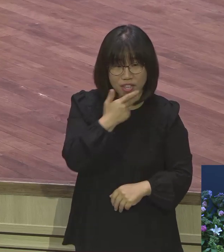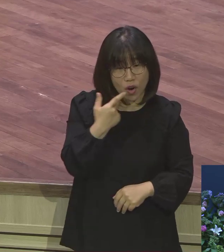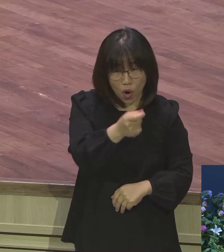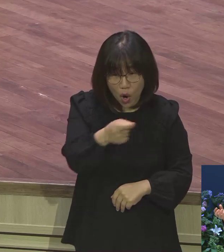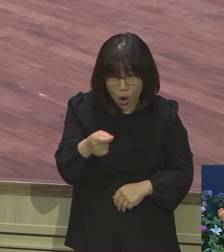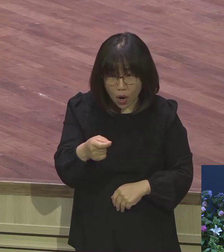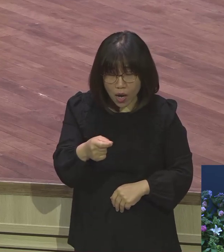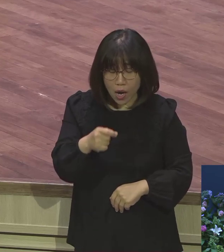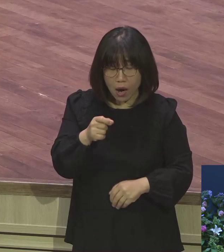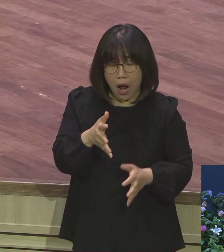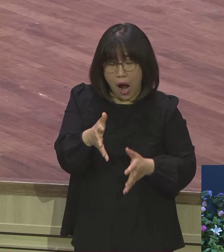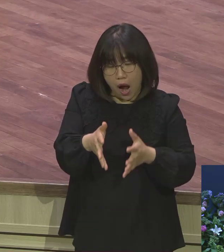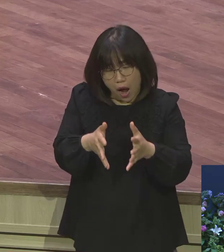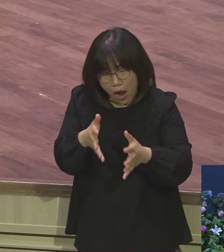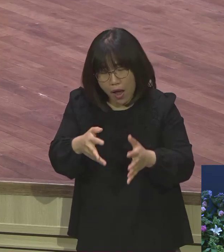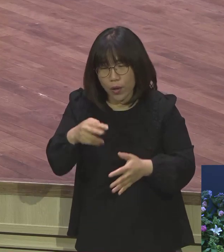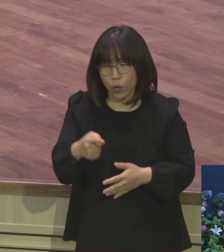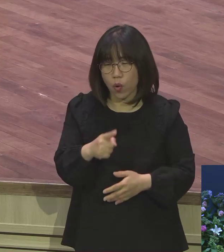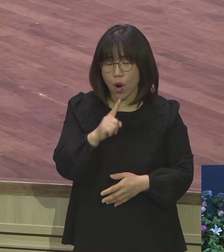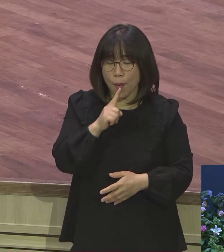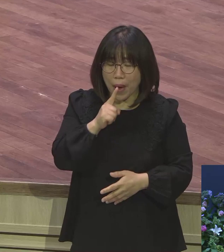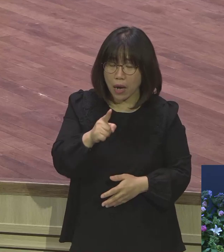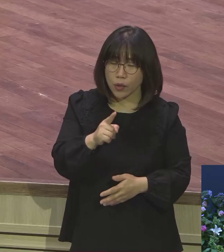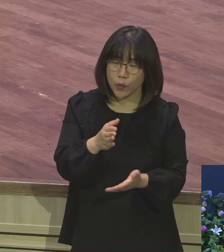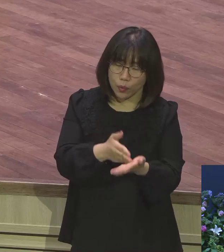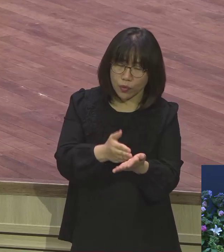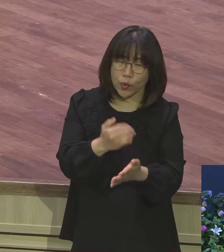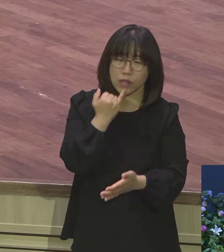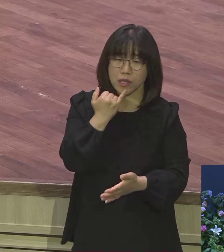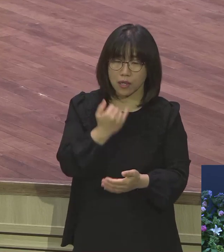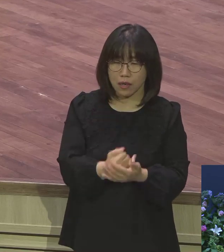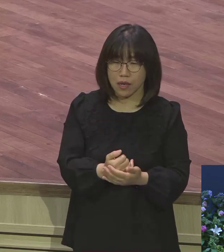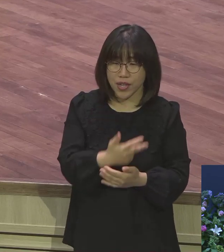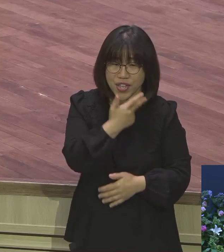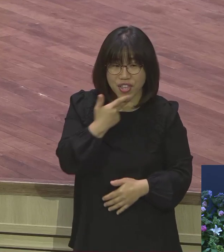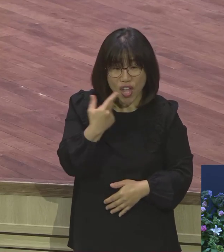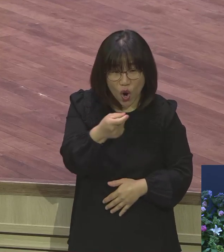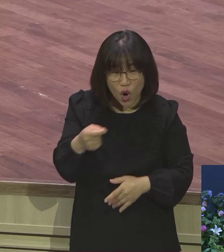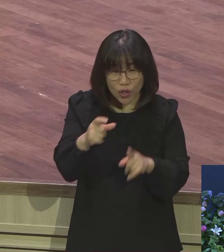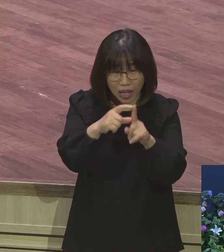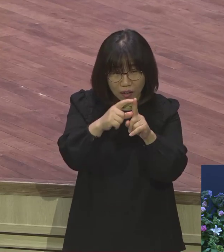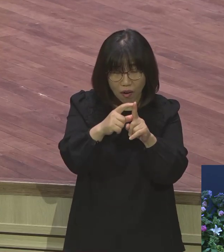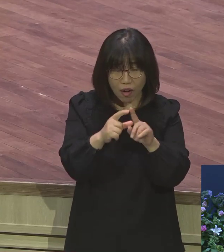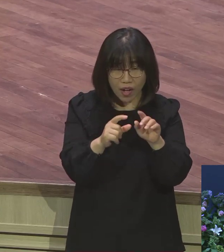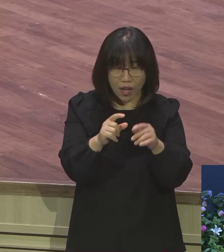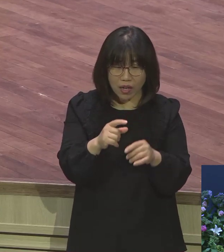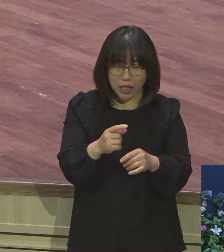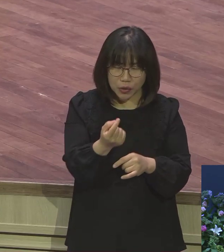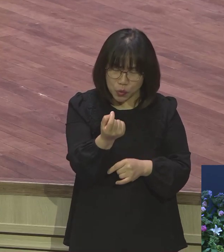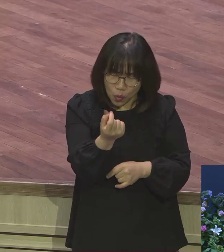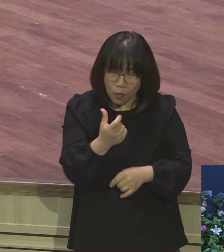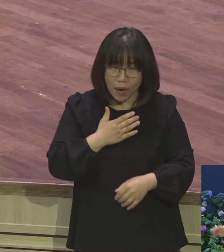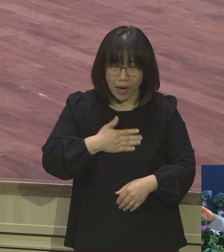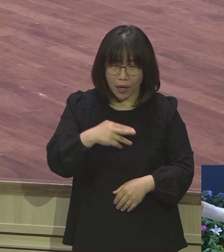해봐야. 해봐야 돼. 영어 단어 한 10개 가지고도 막. 내가 옛날에요. 개척하고 딱 여기